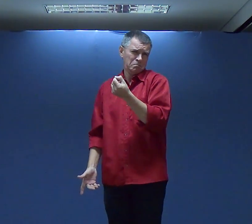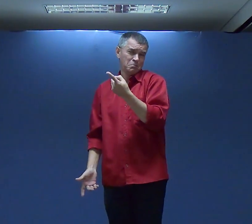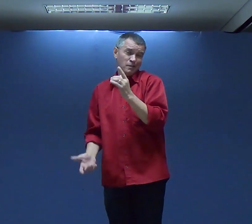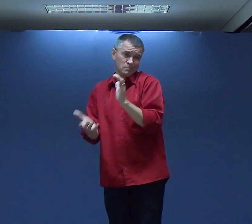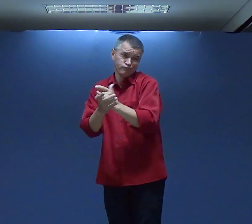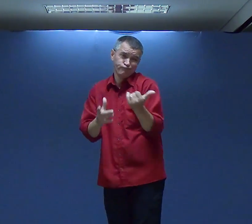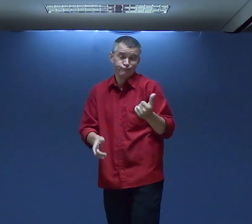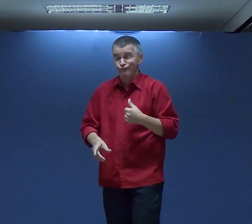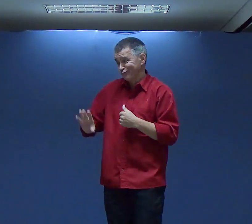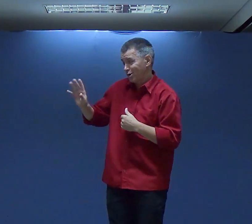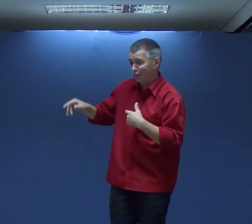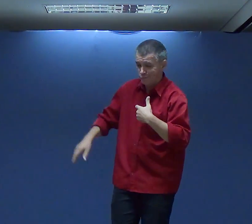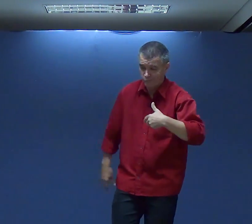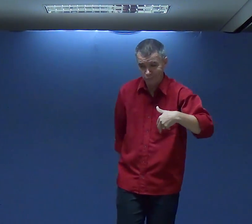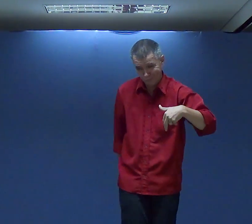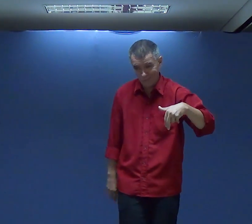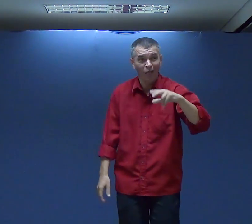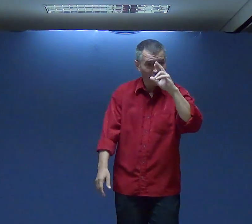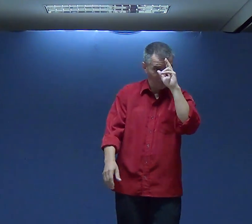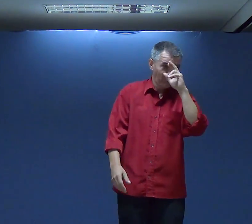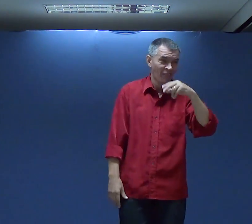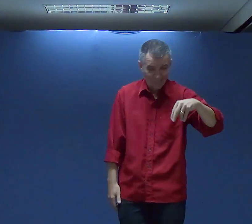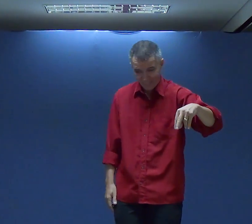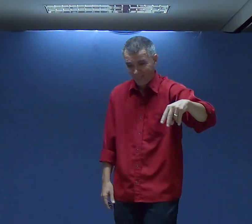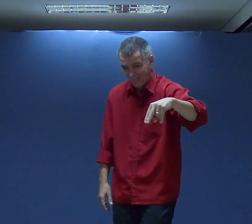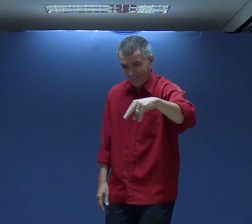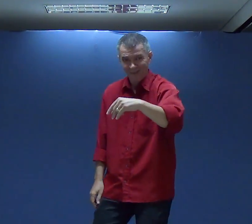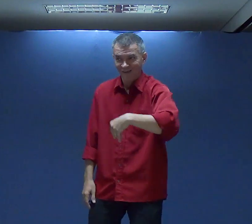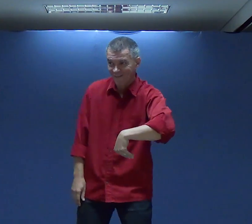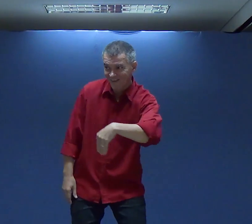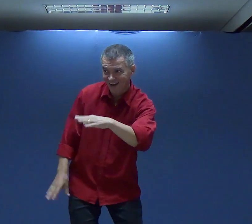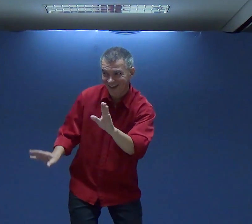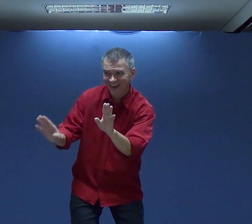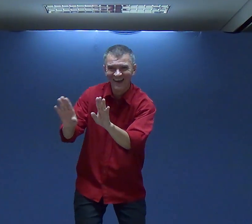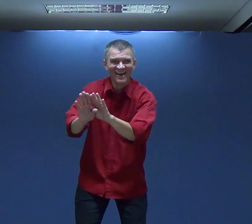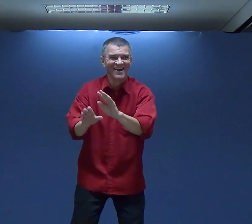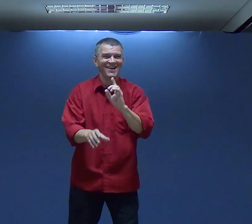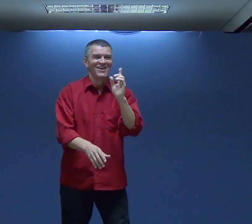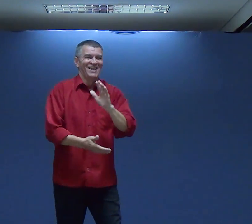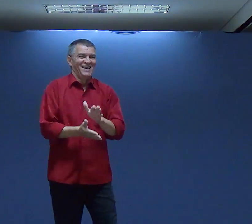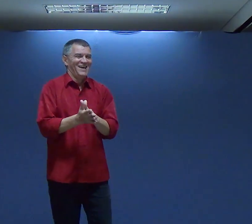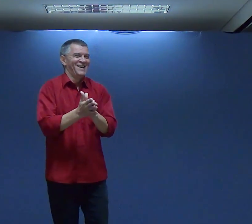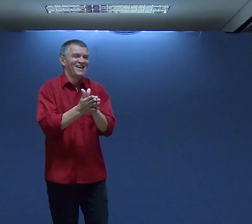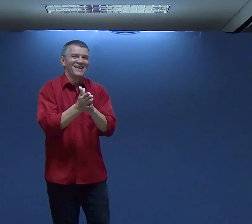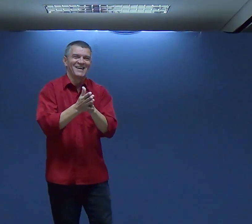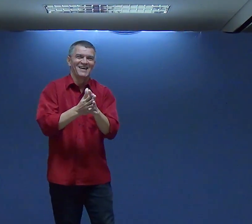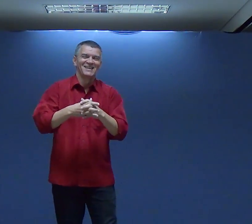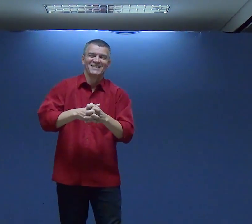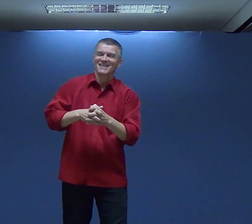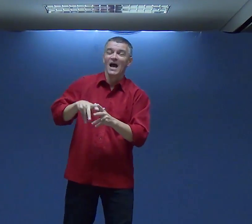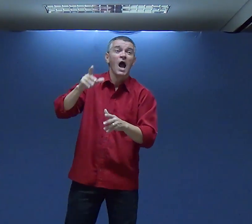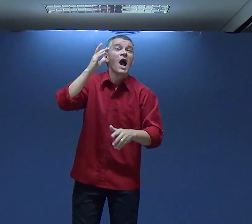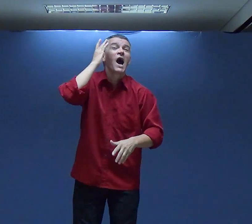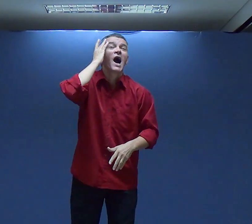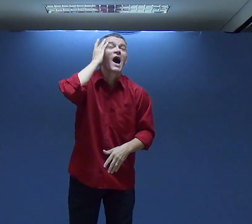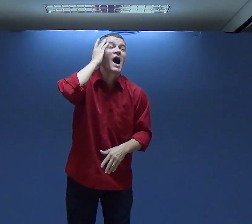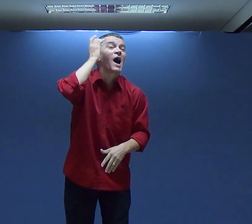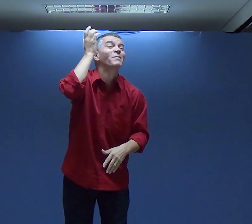Vá Ela está Sabada De você E o homem Vai Já E aquele homem Então